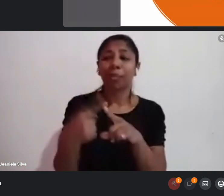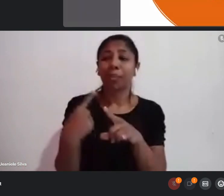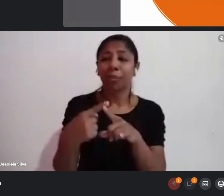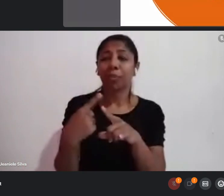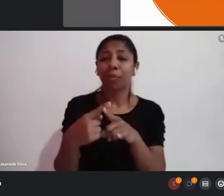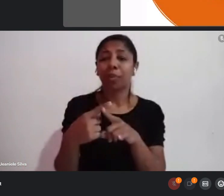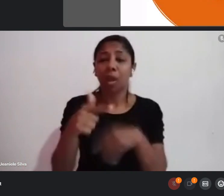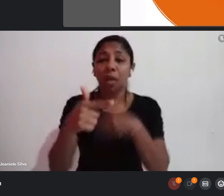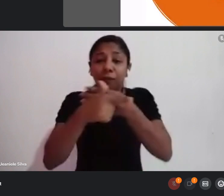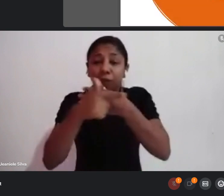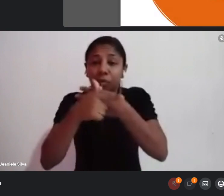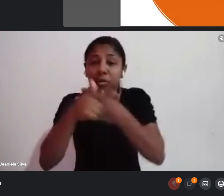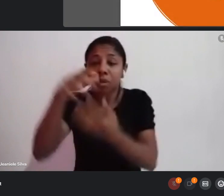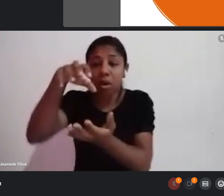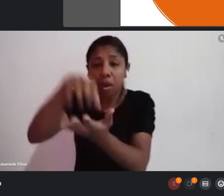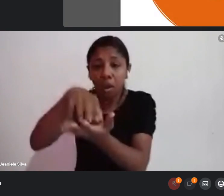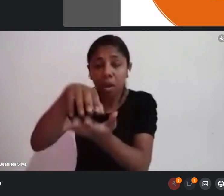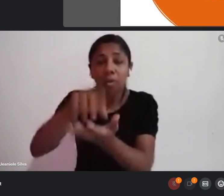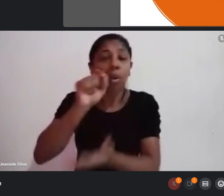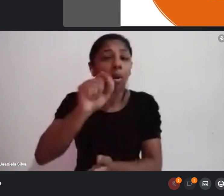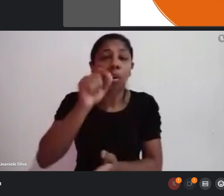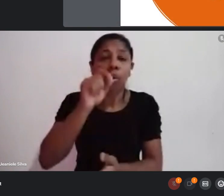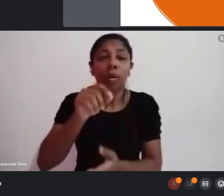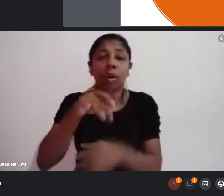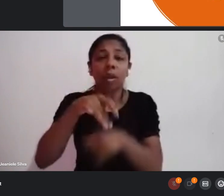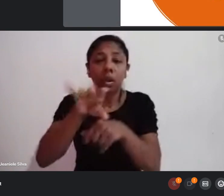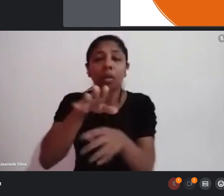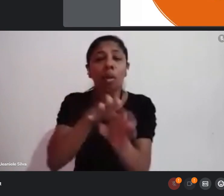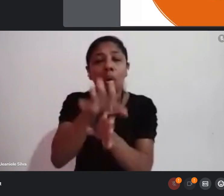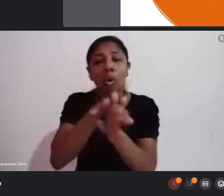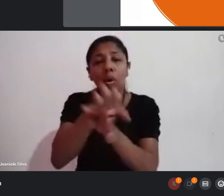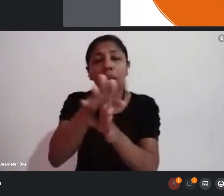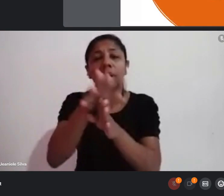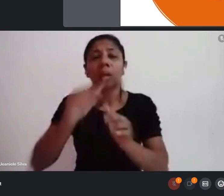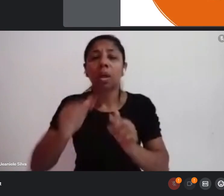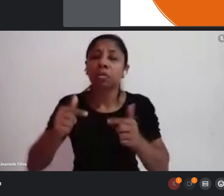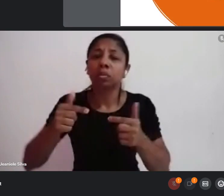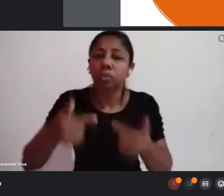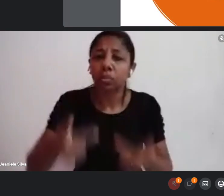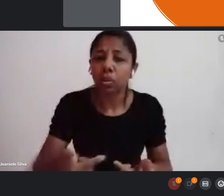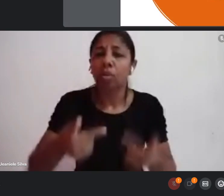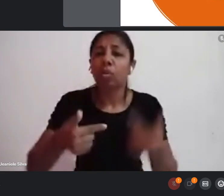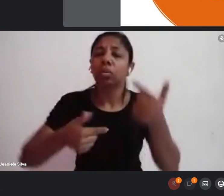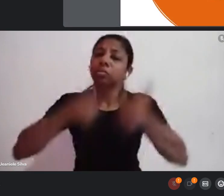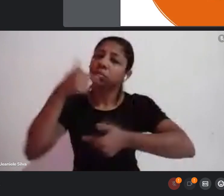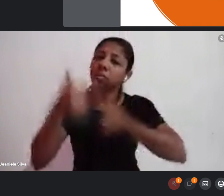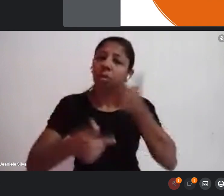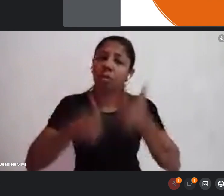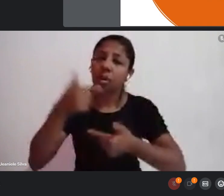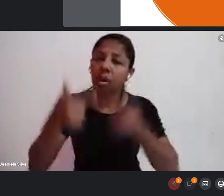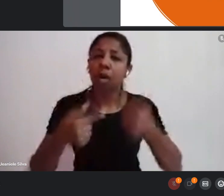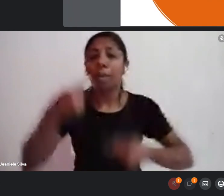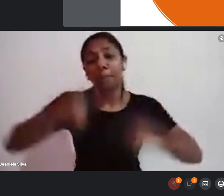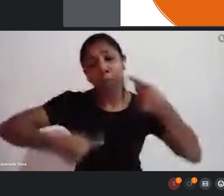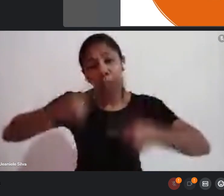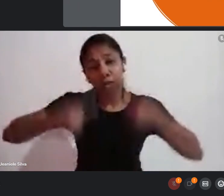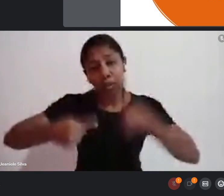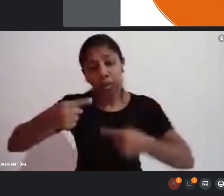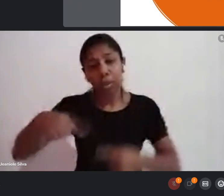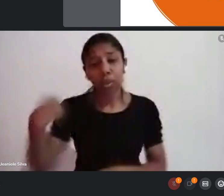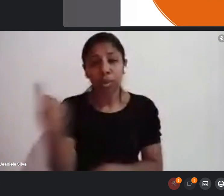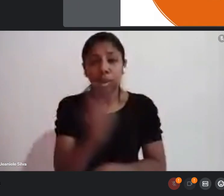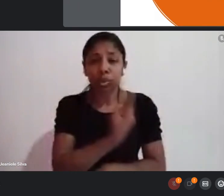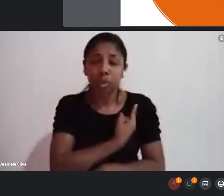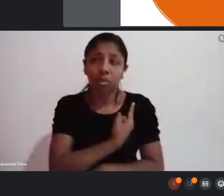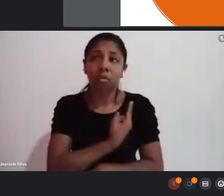é recomendar ações, é recomendar políticas que a gente possa ter dentro da